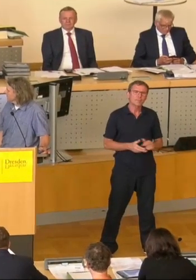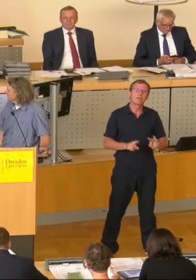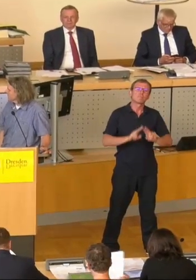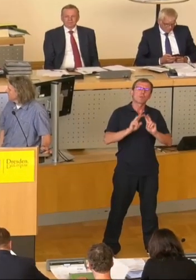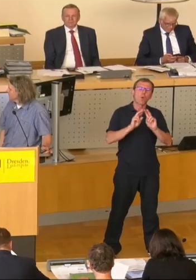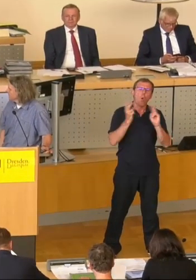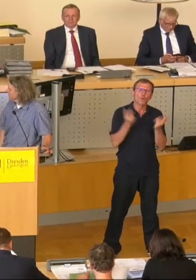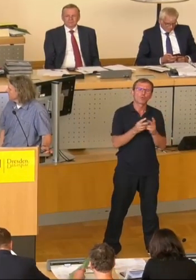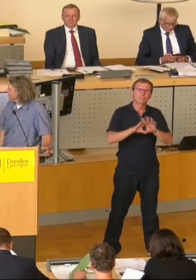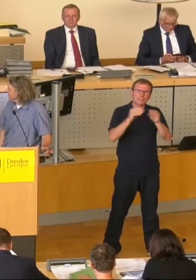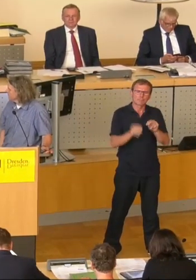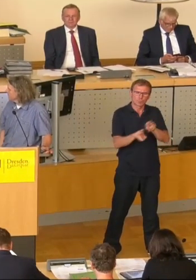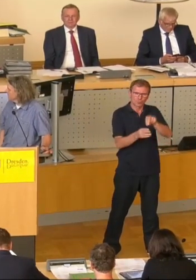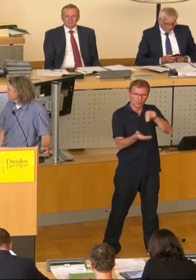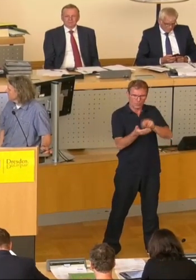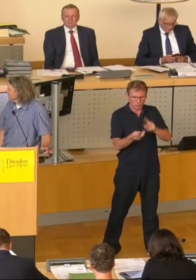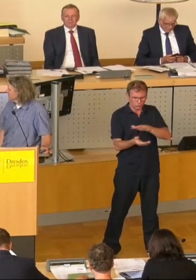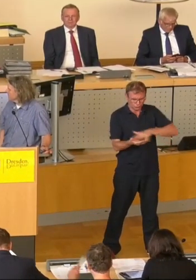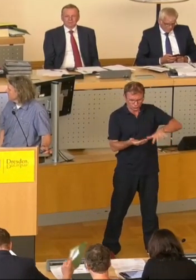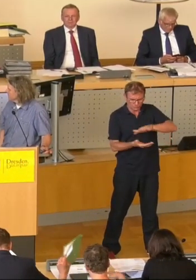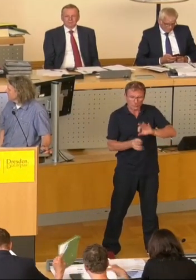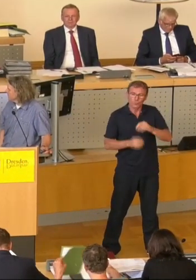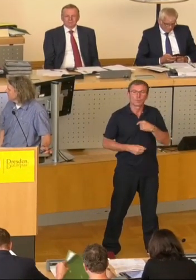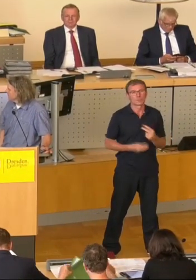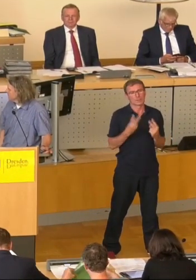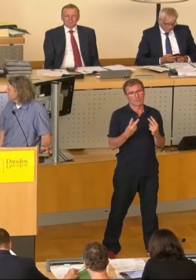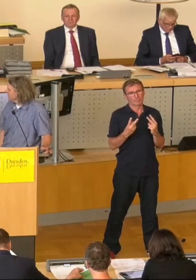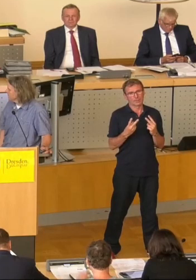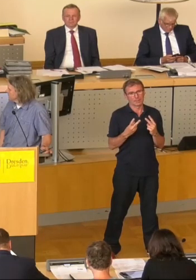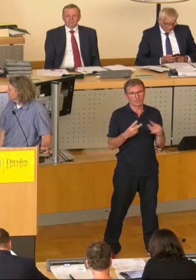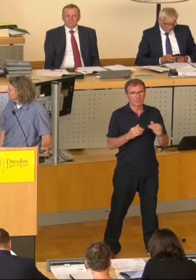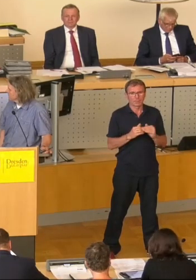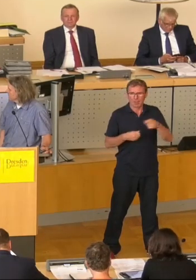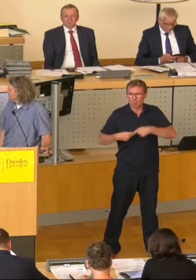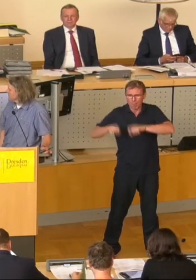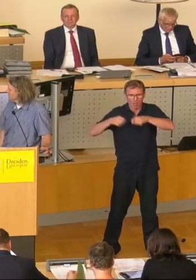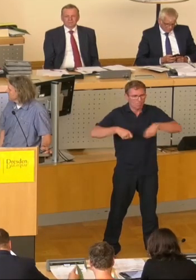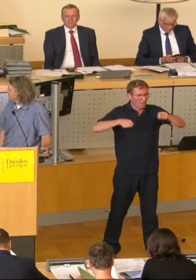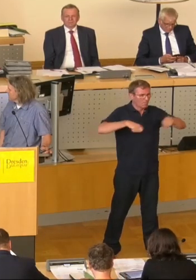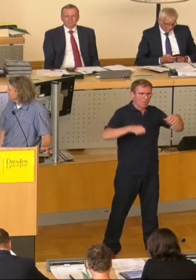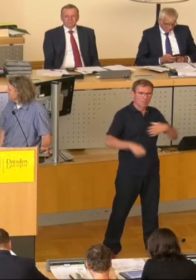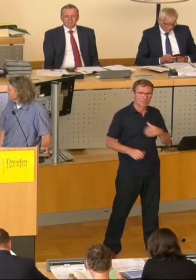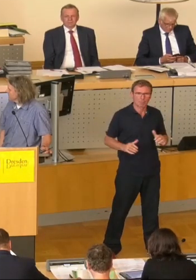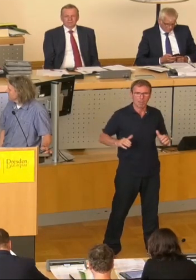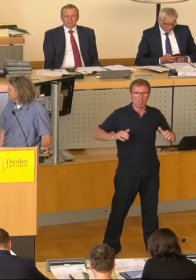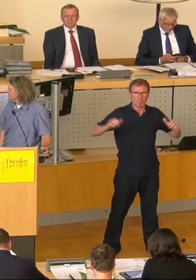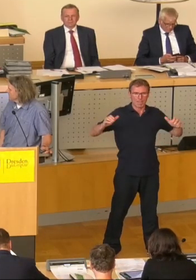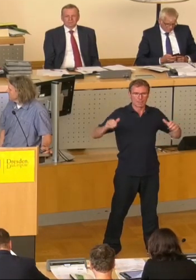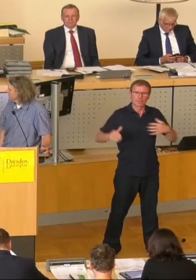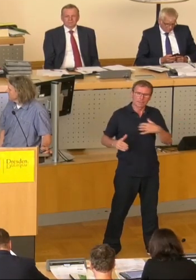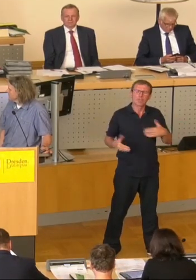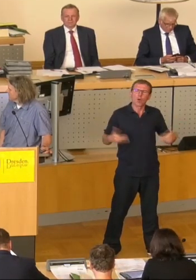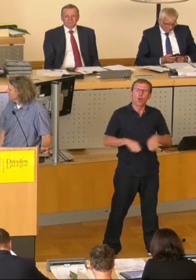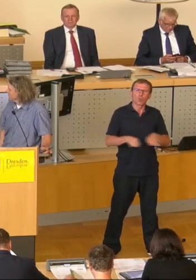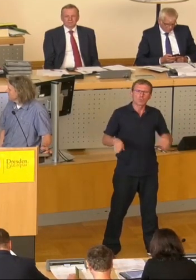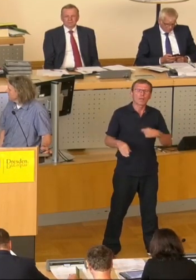Gesamtzustandes auf dem Gebiet der Stadt ist uns sehr wichtig, gerade bei der steigenden Bautätigkeiten. Dresden hat ja als Grundlage dafür eine